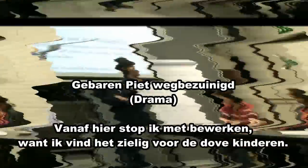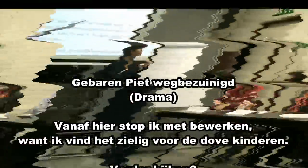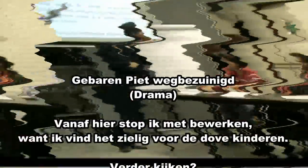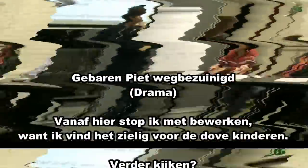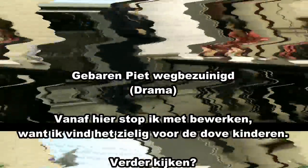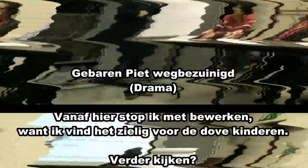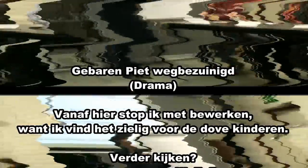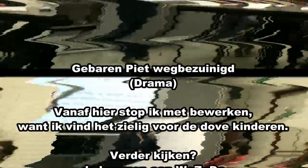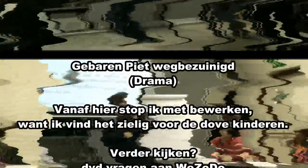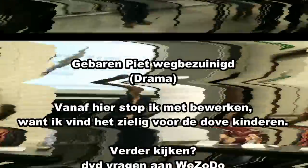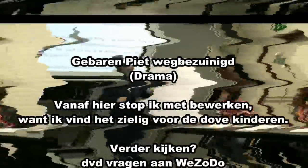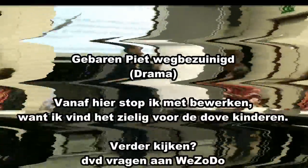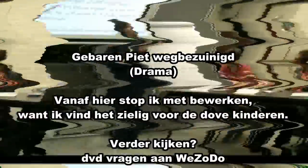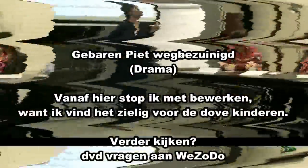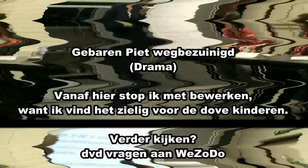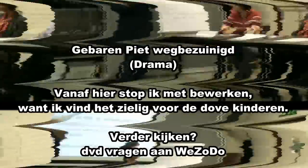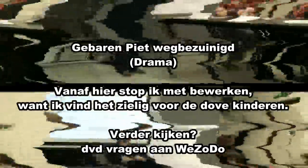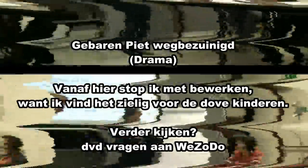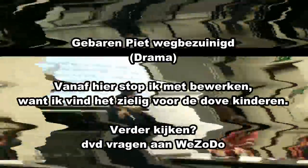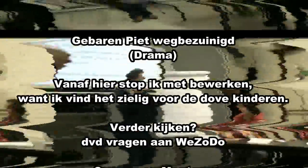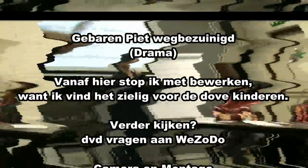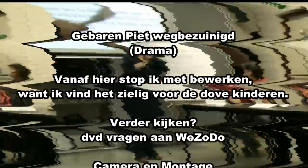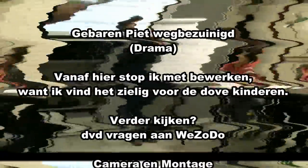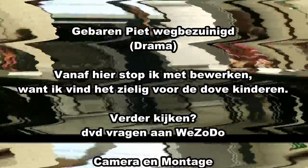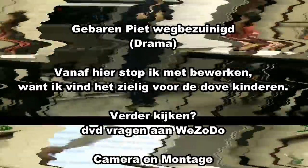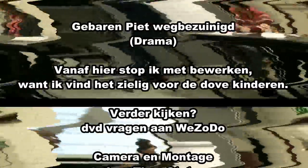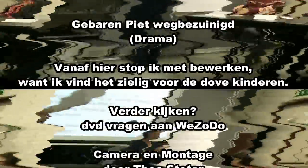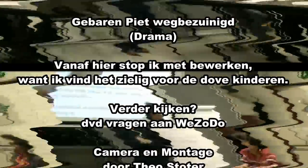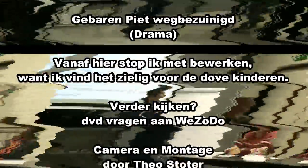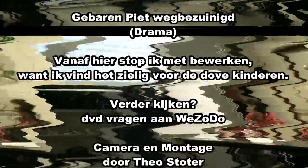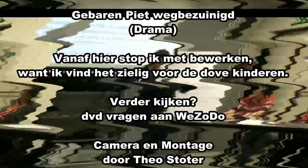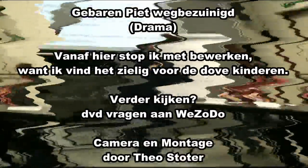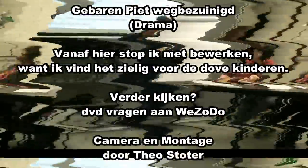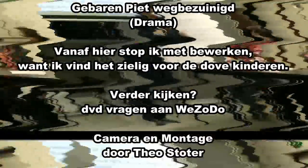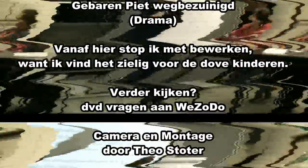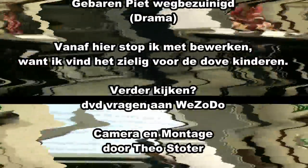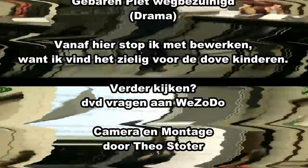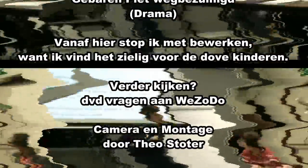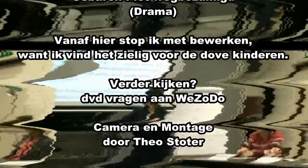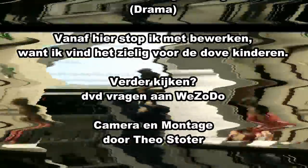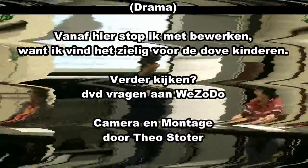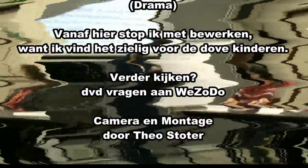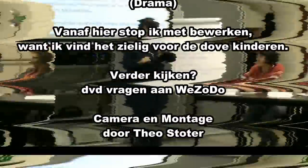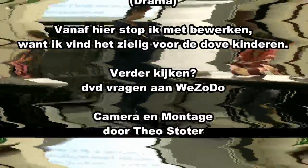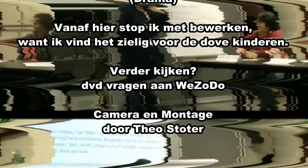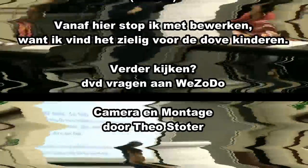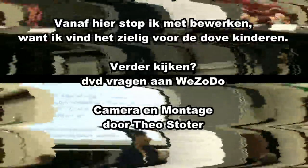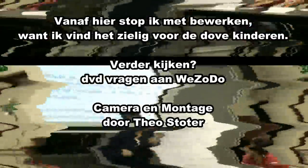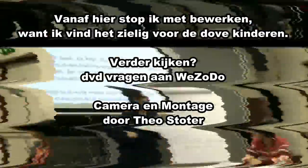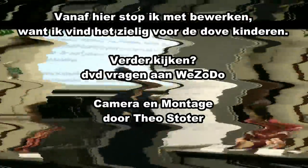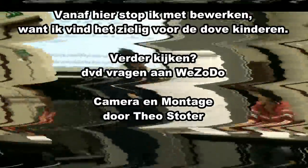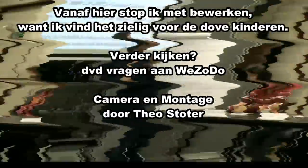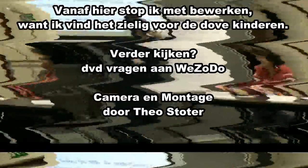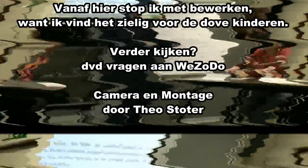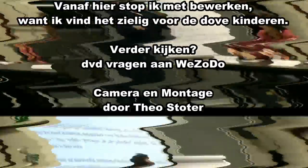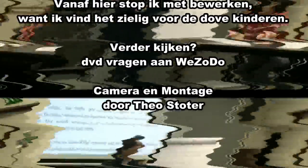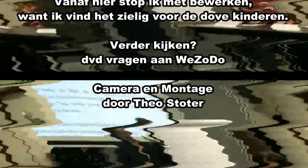democratie dat de meerderheid ook in het belang van de minderheid dingen kan beslissen. Ja. En hoe krijgen we dat nu goed